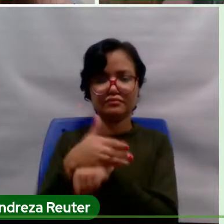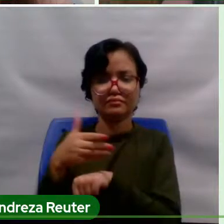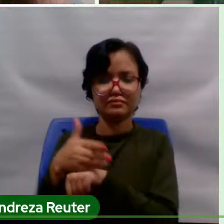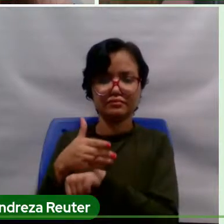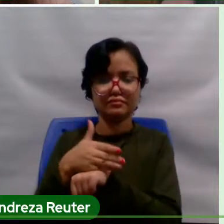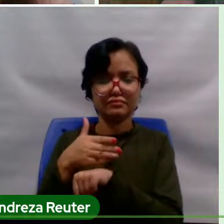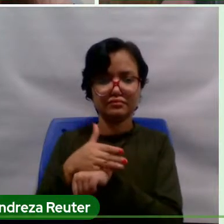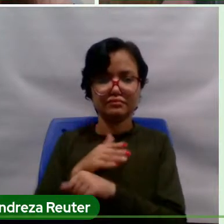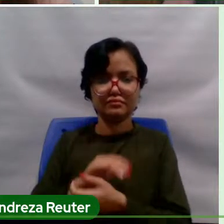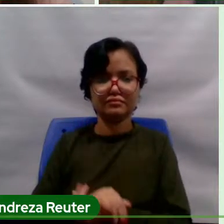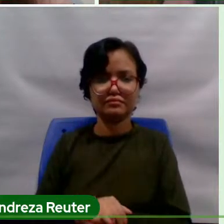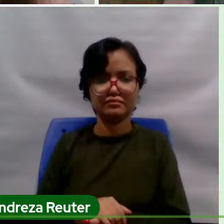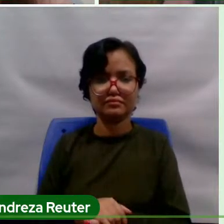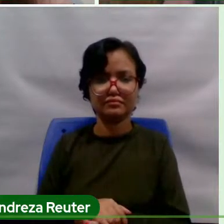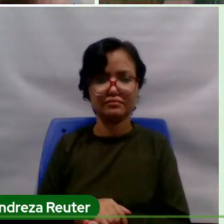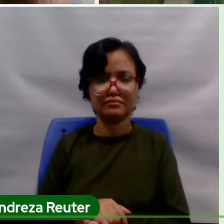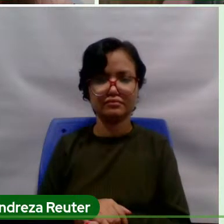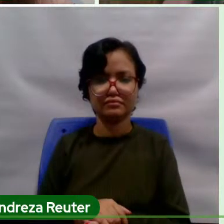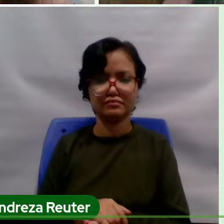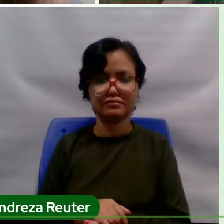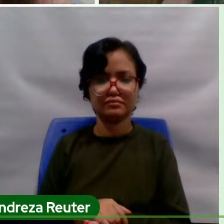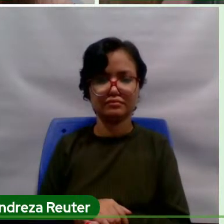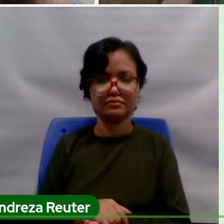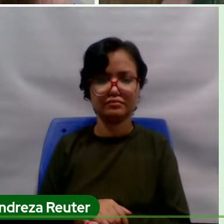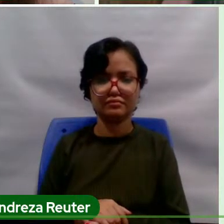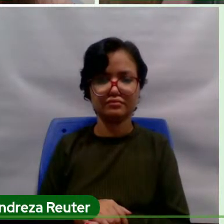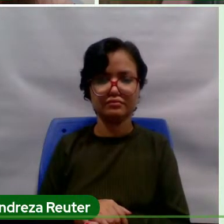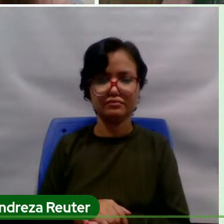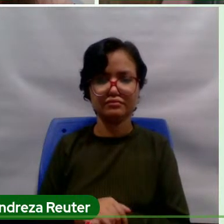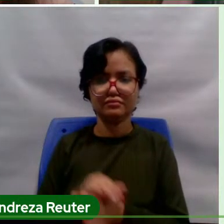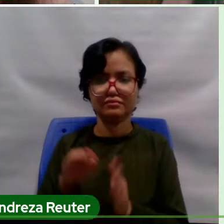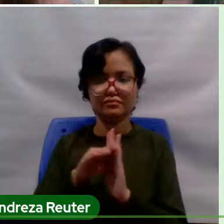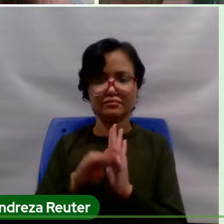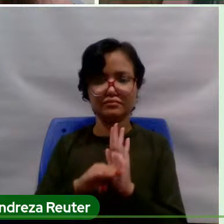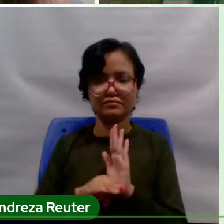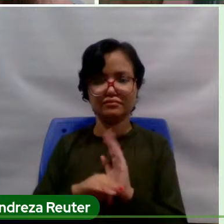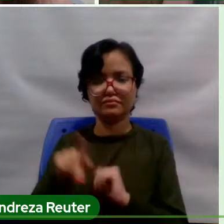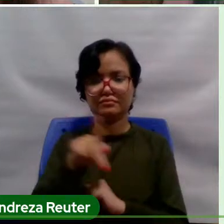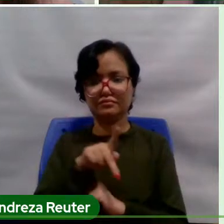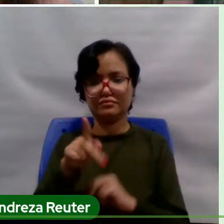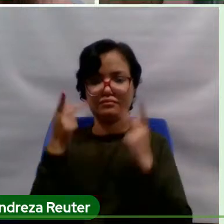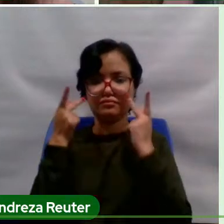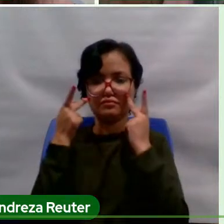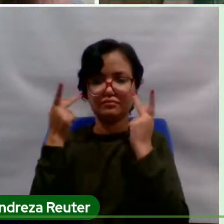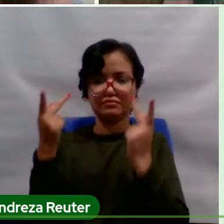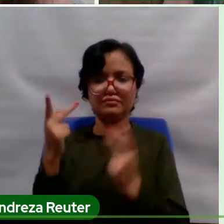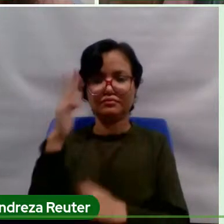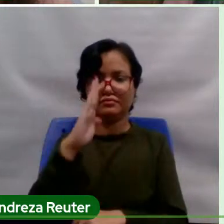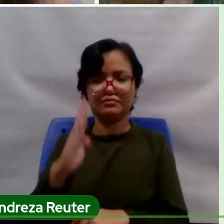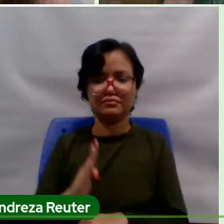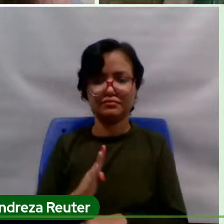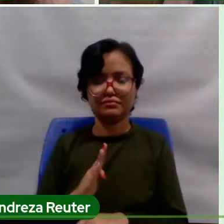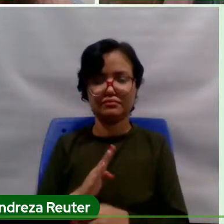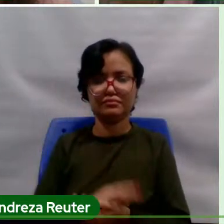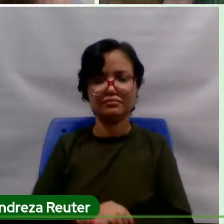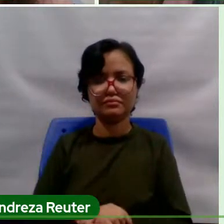Programa Professor Visitante Nacional Sênior, PBNS, na Amazônia.